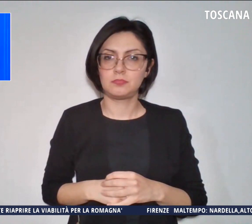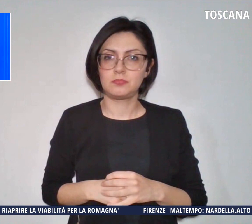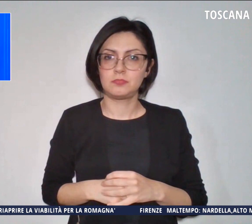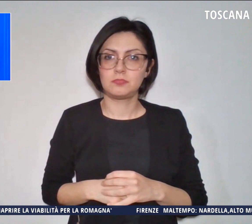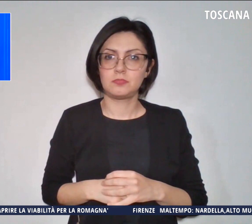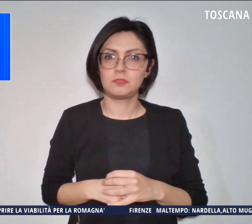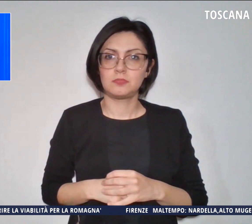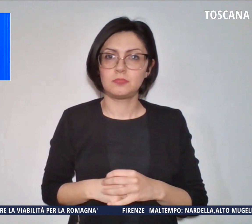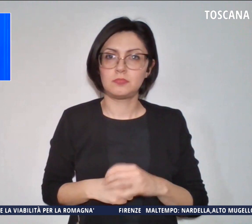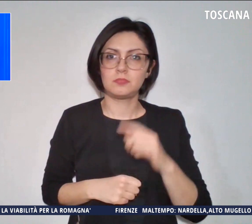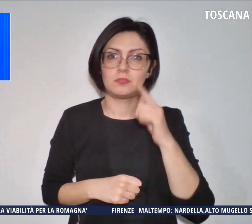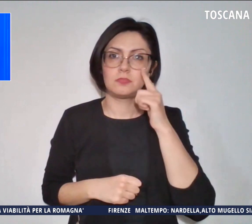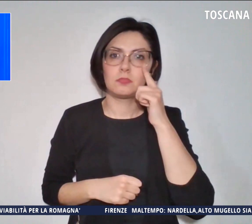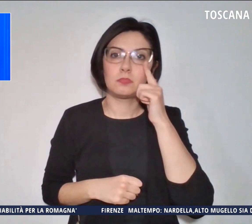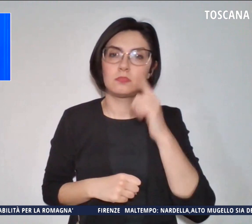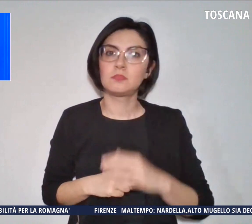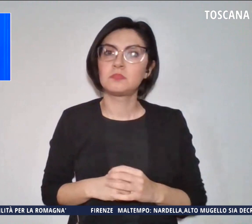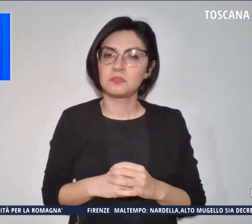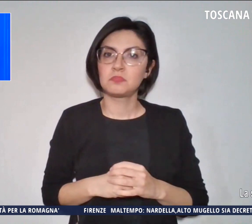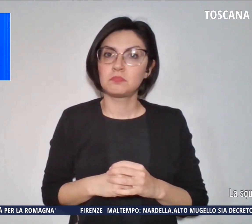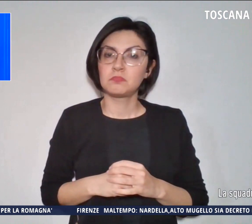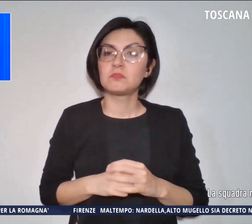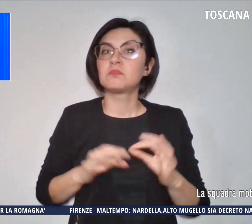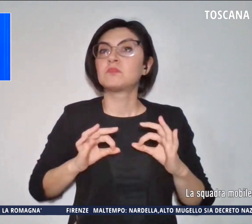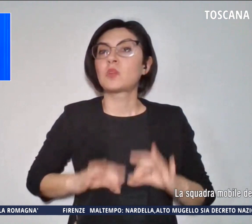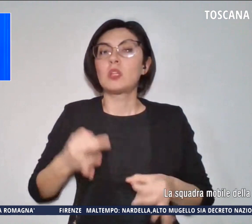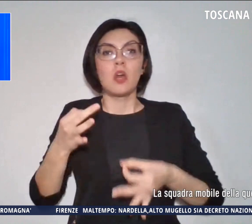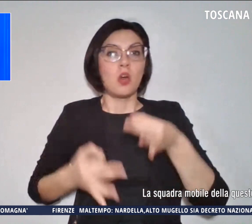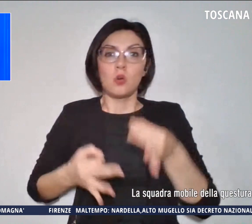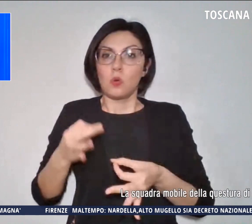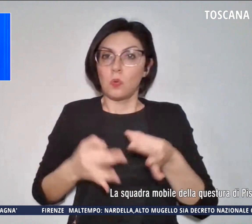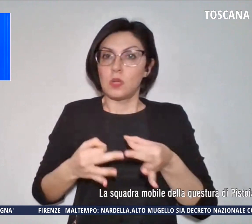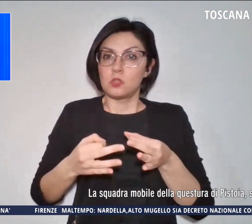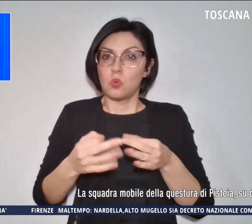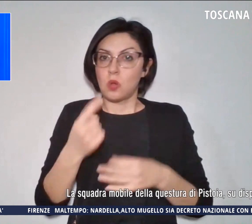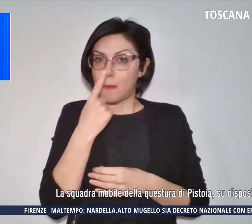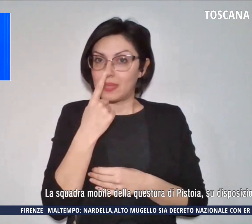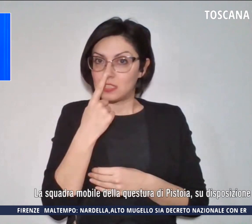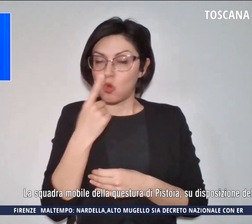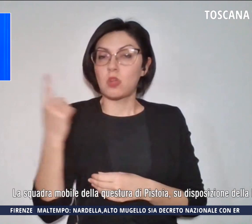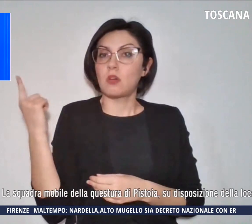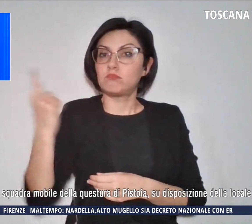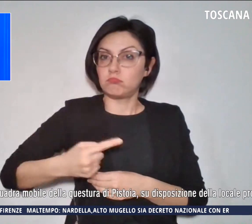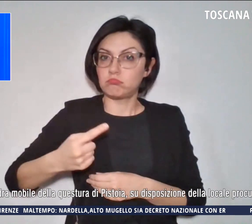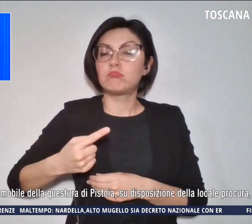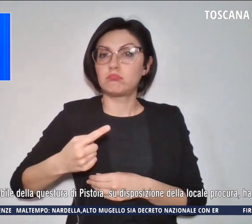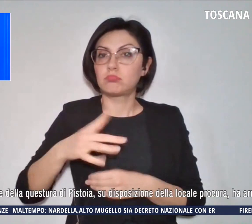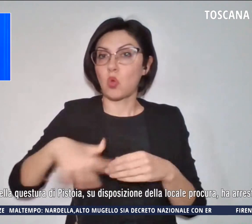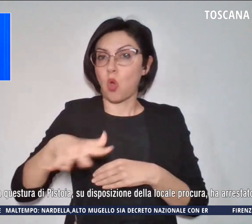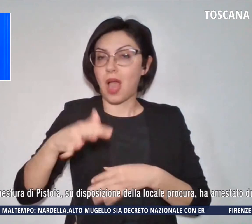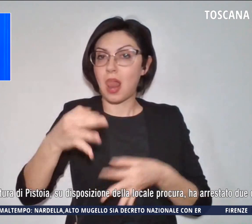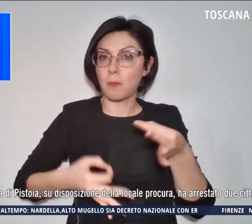La squadra mobile della questura di Pistoia su disposizione della locale procura ha